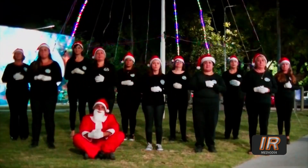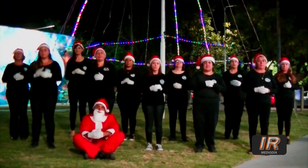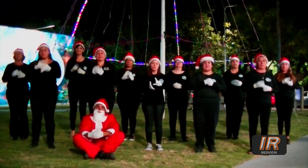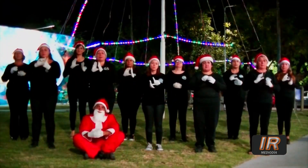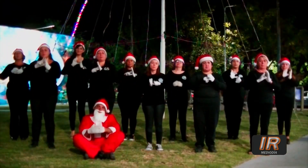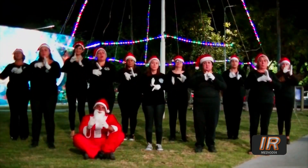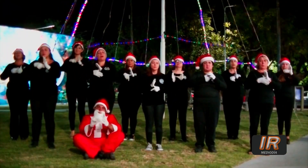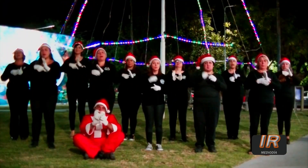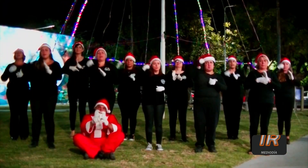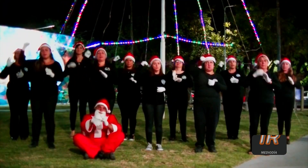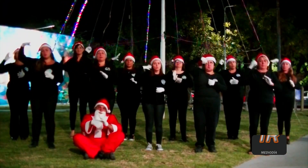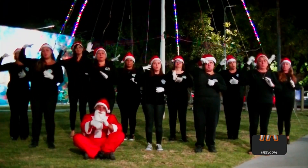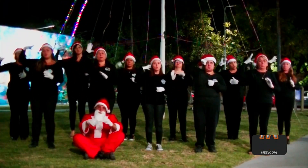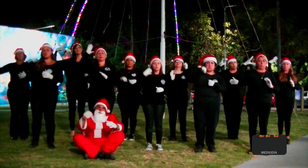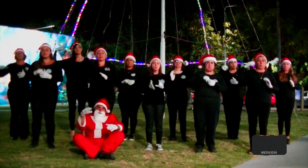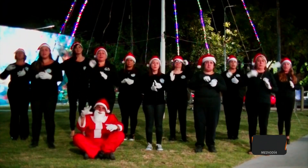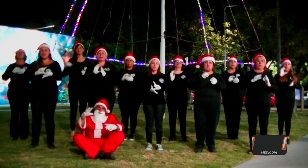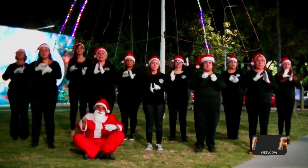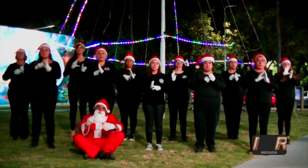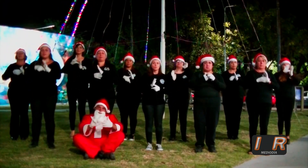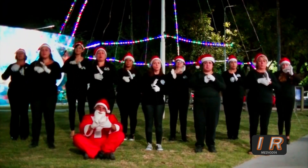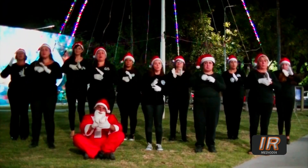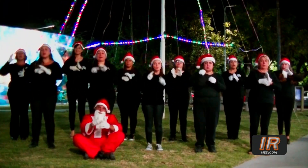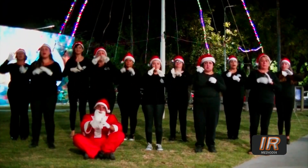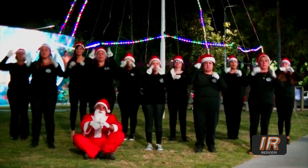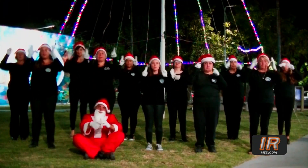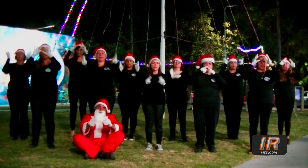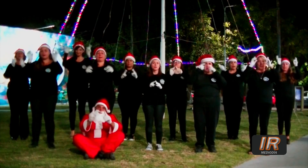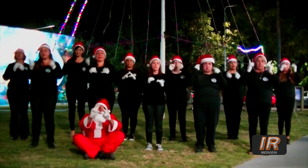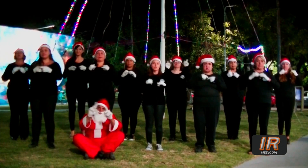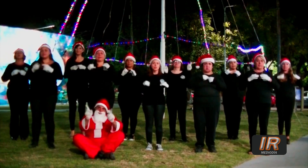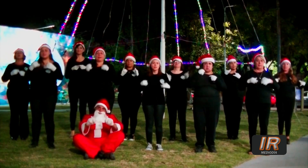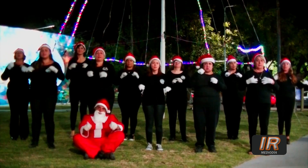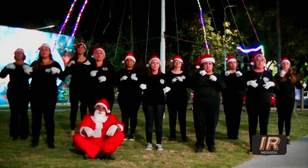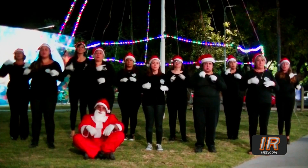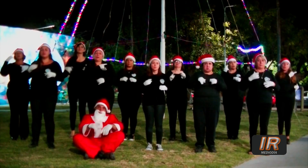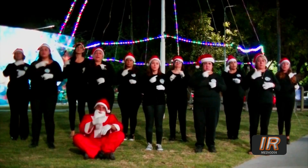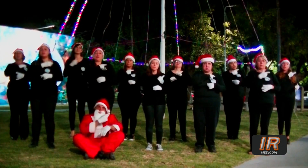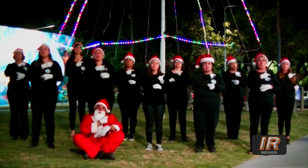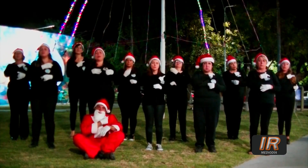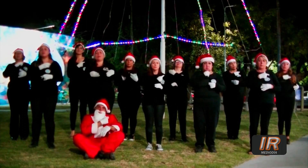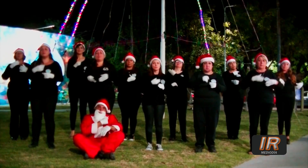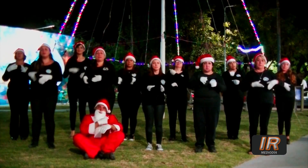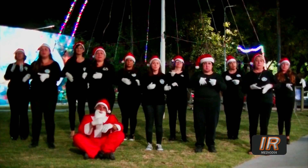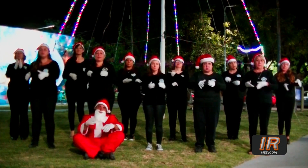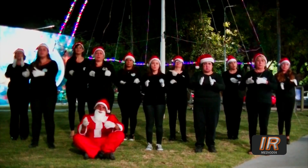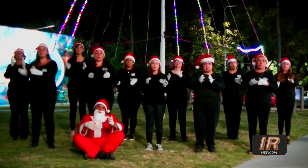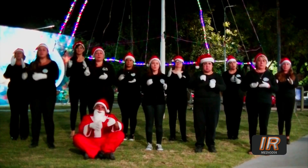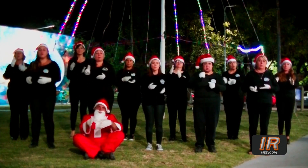Es época de luz, es época de paz, donde los caminos